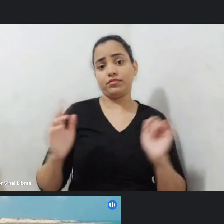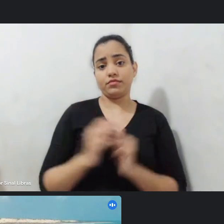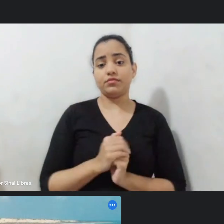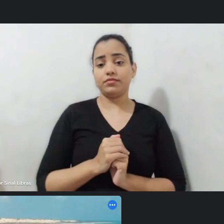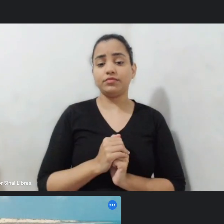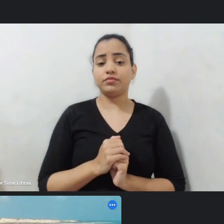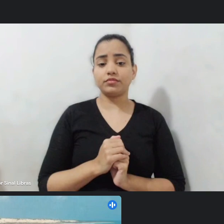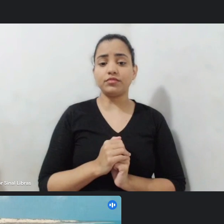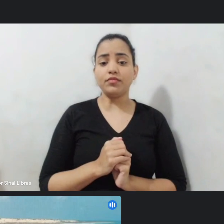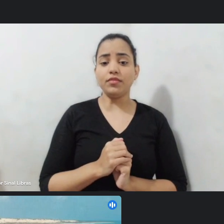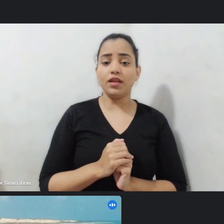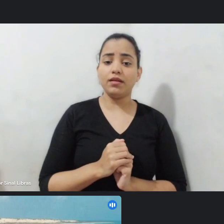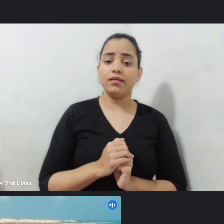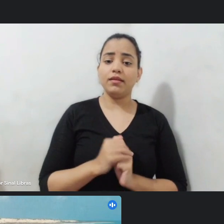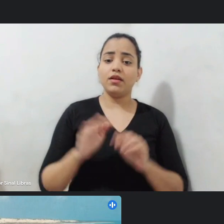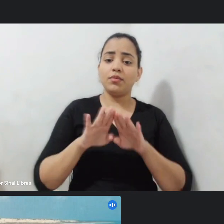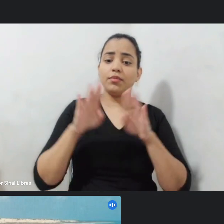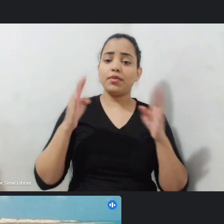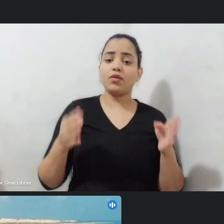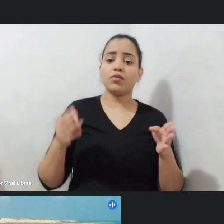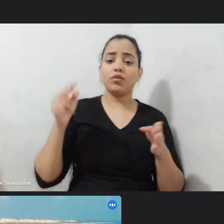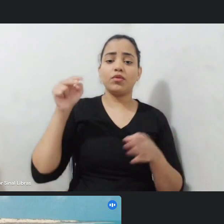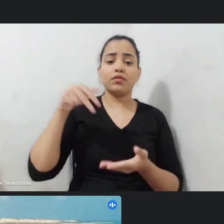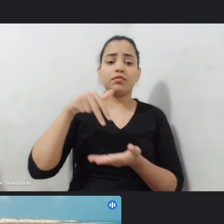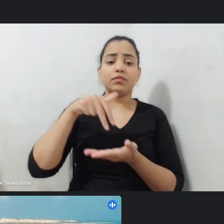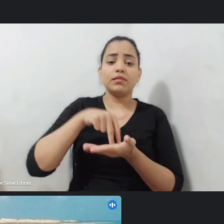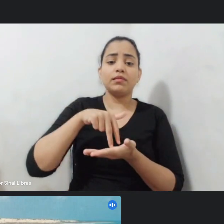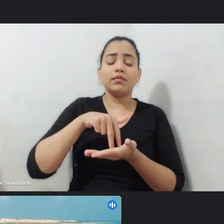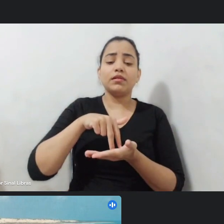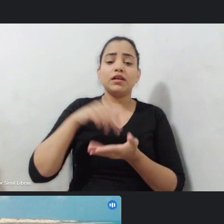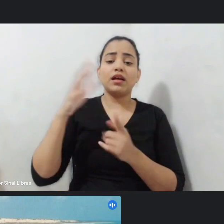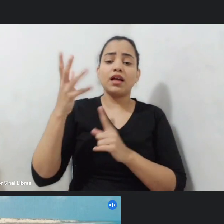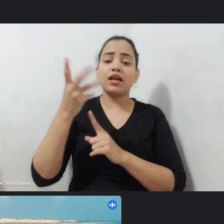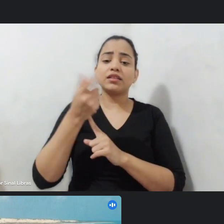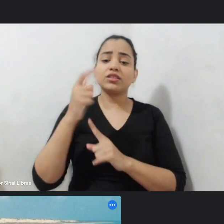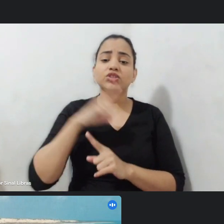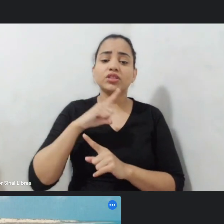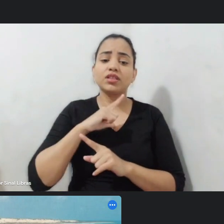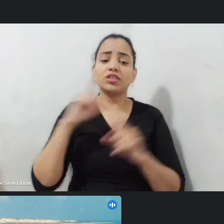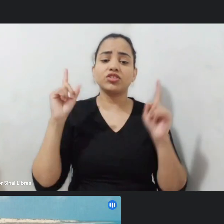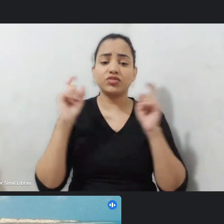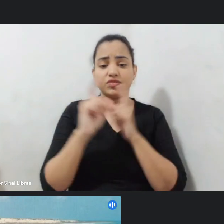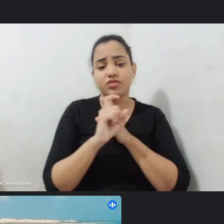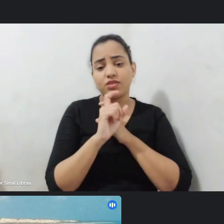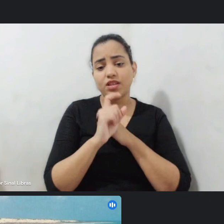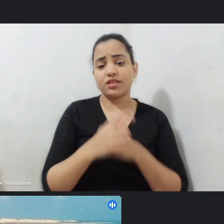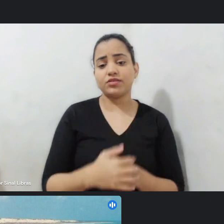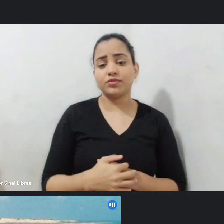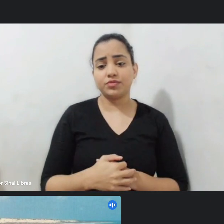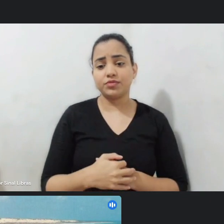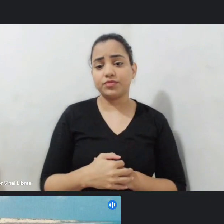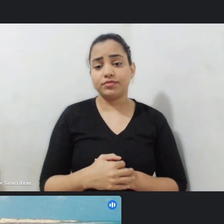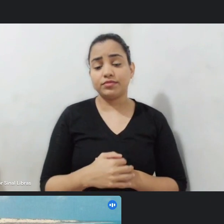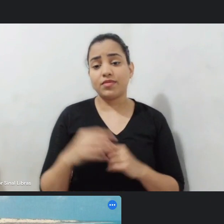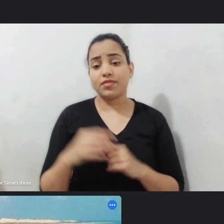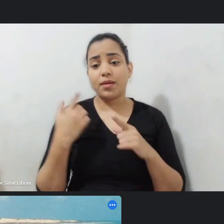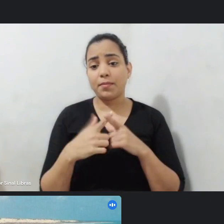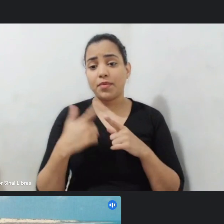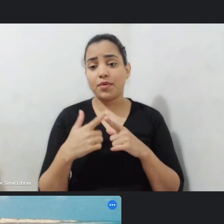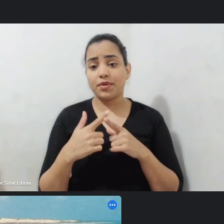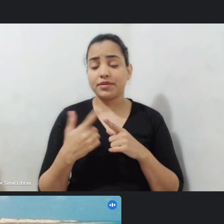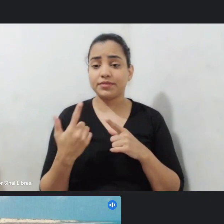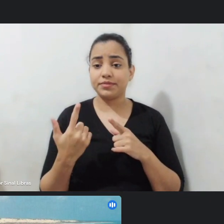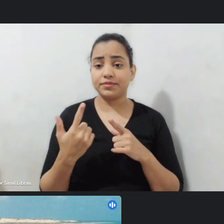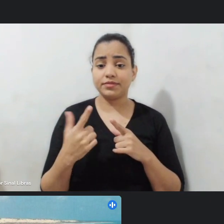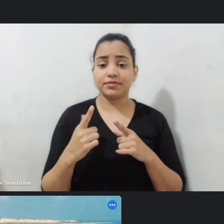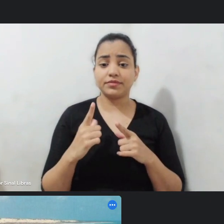tímido onde os artistas que vão se apresentar tem toda a dificuldade do mundo enfim por quê? porque surgiu o polo atendeu né